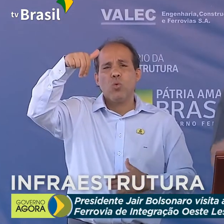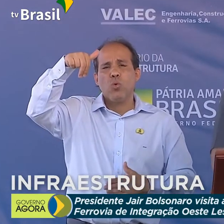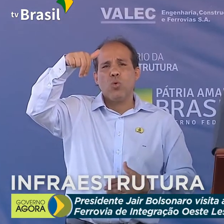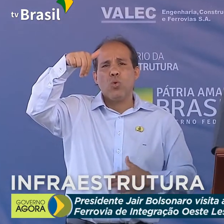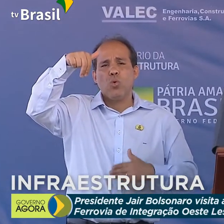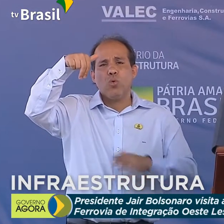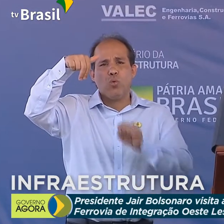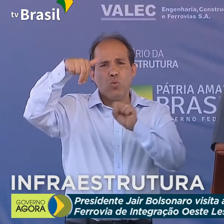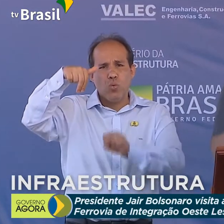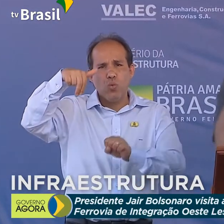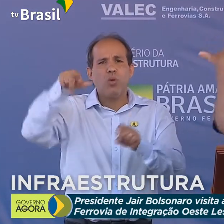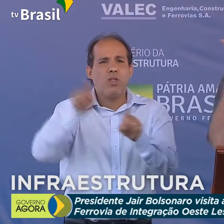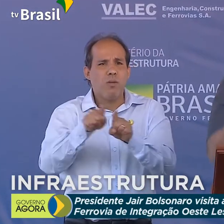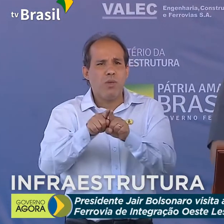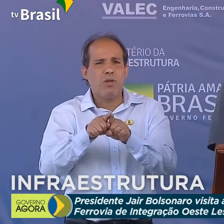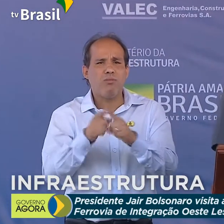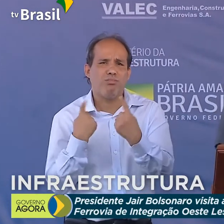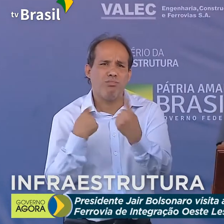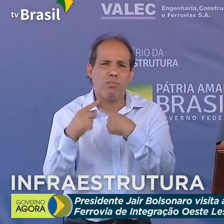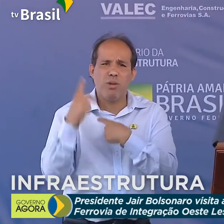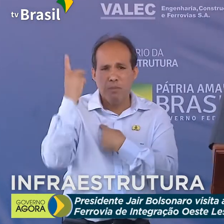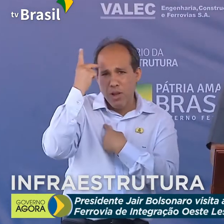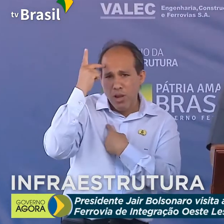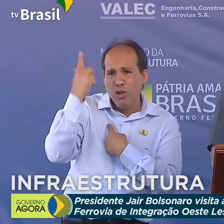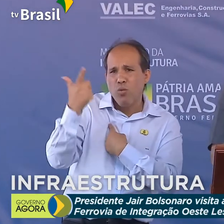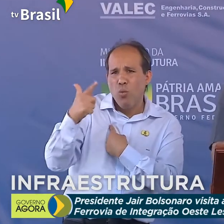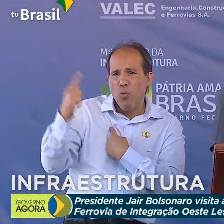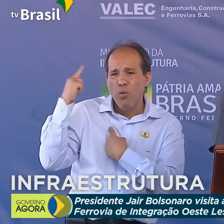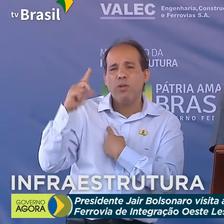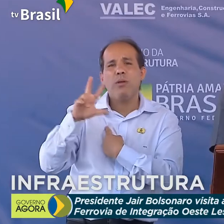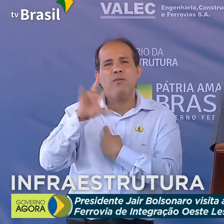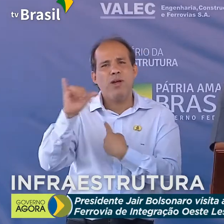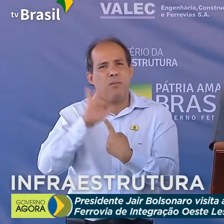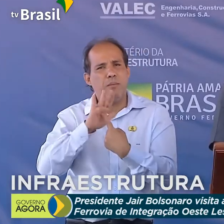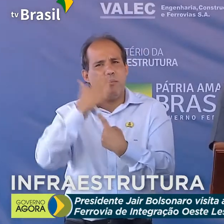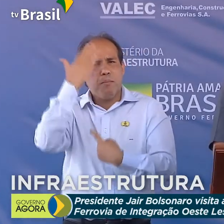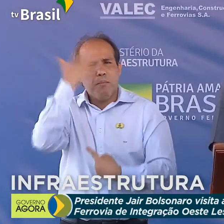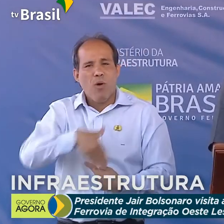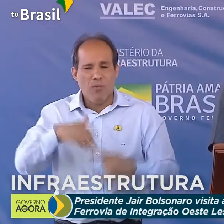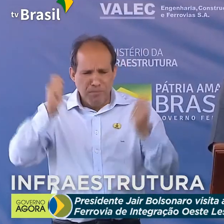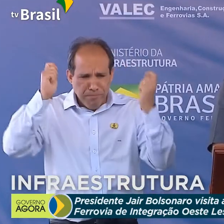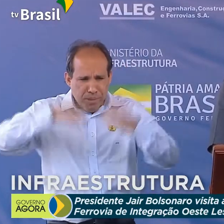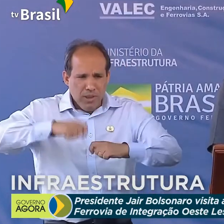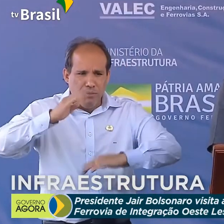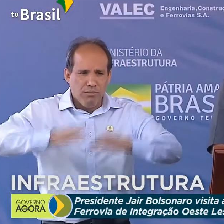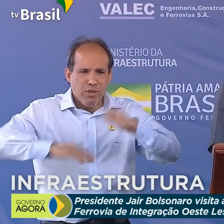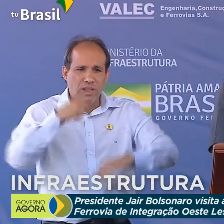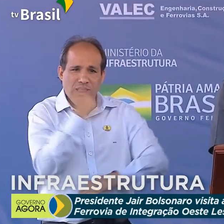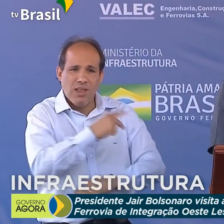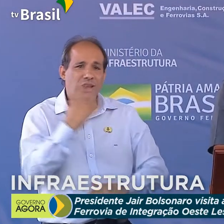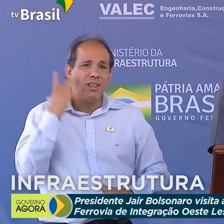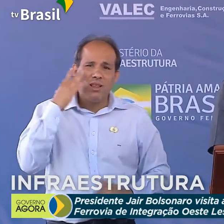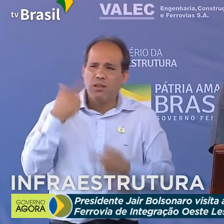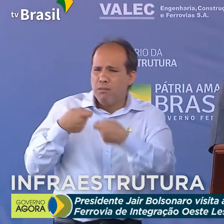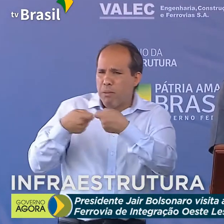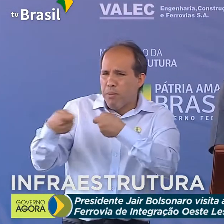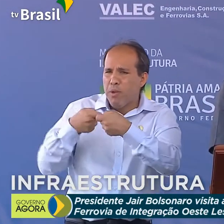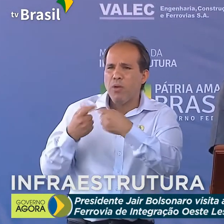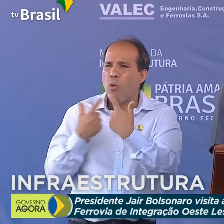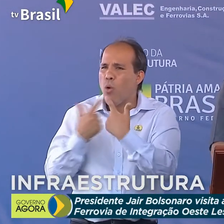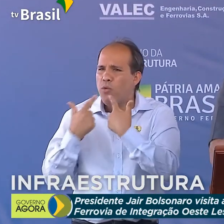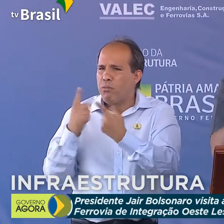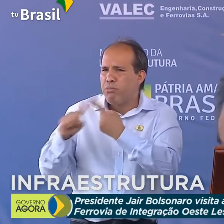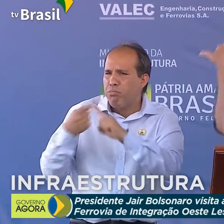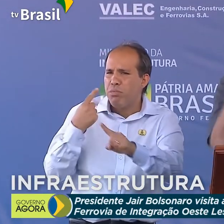o Sul, via Malha Paulista, entre outros, bem demonstra que a capacidade do Tarcísio em negociar, em